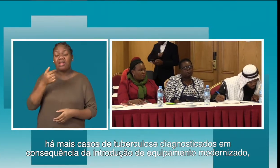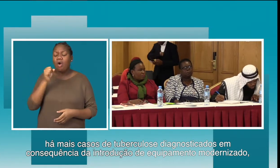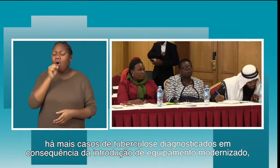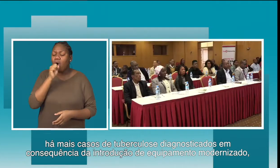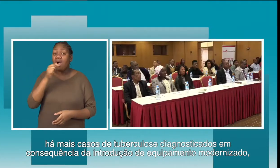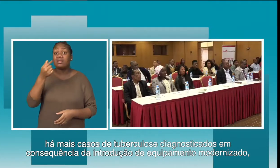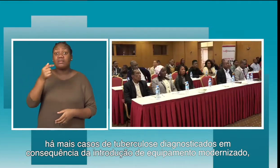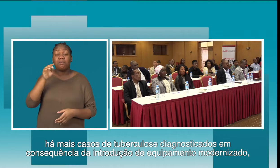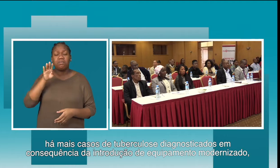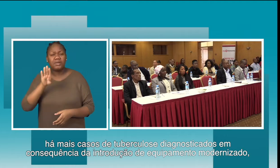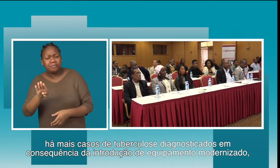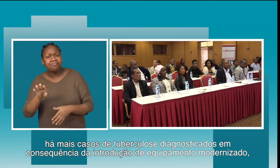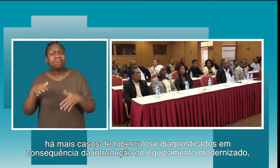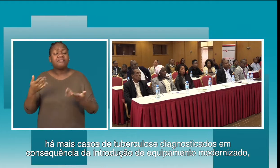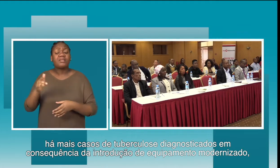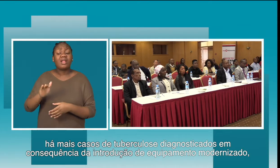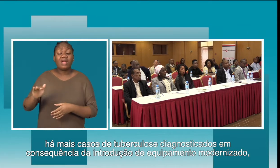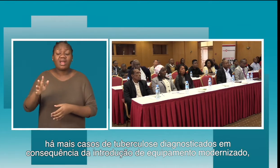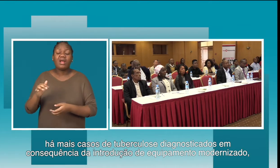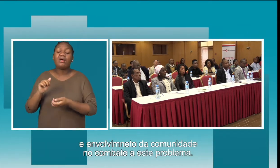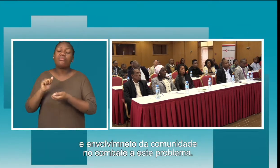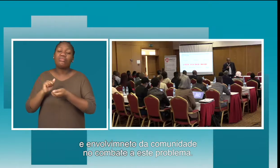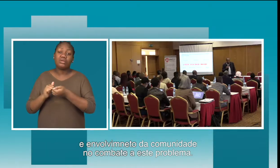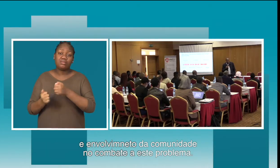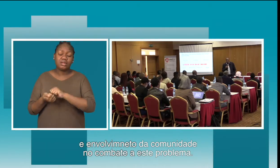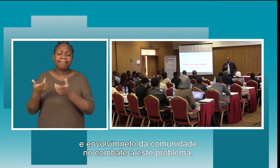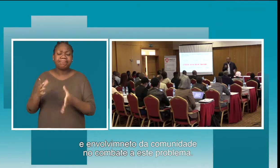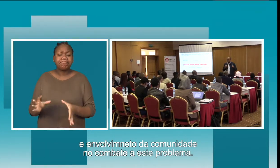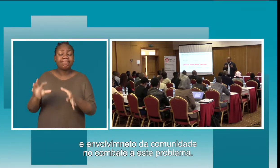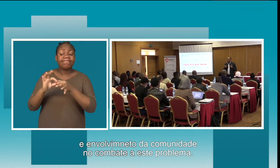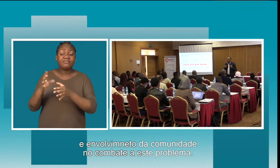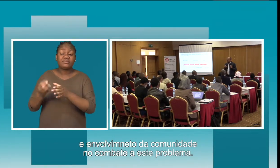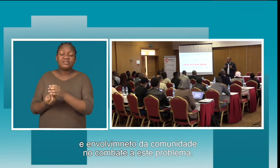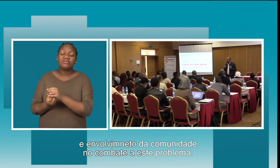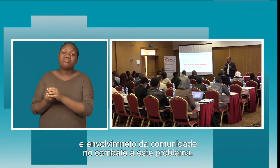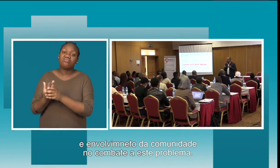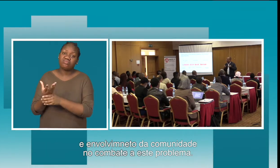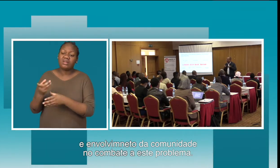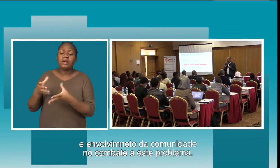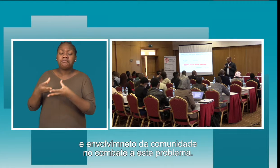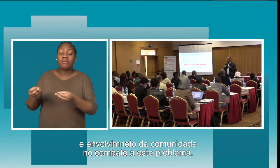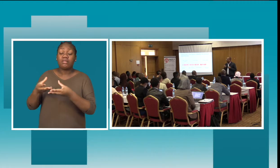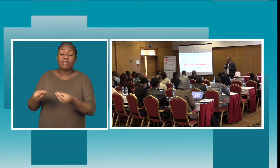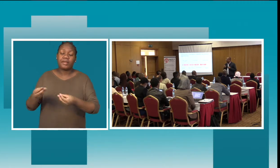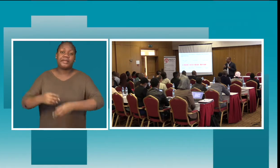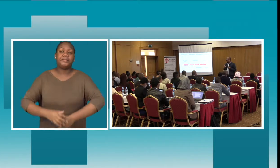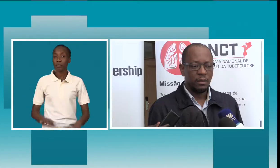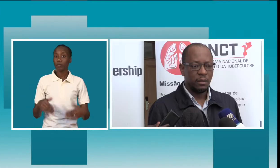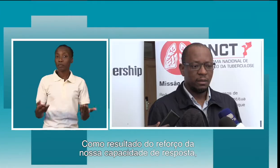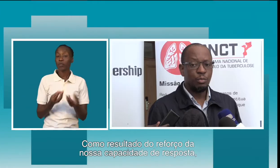consequência da introdução de equipamento modernizado e envolvimento da comunidade no combate a este problema. Como